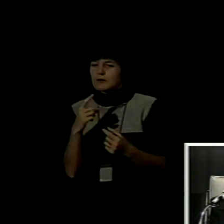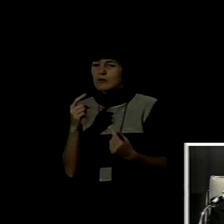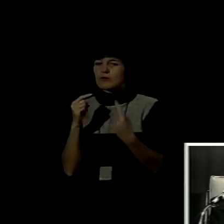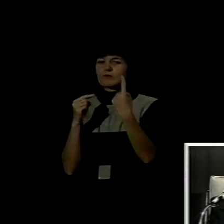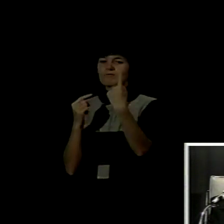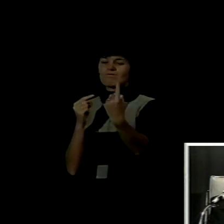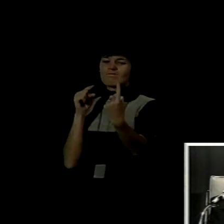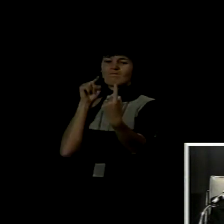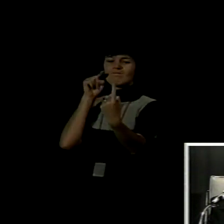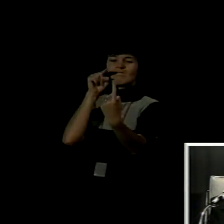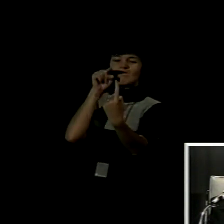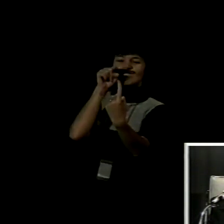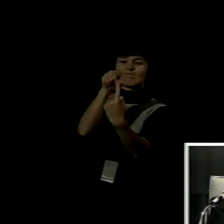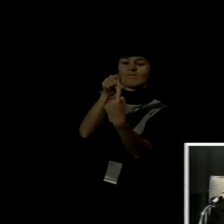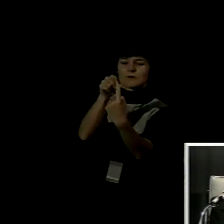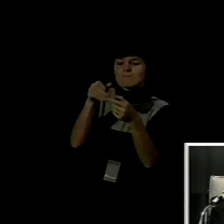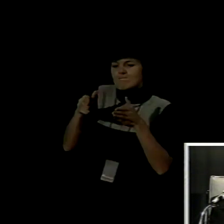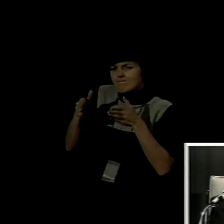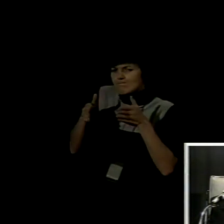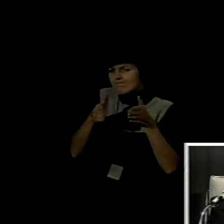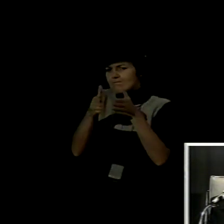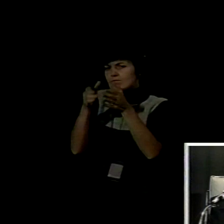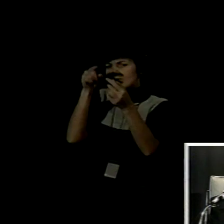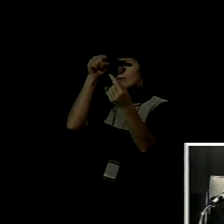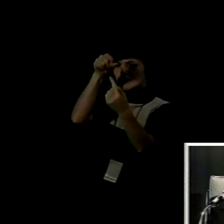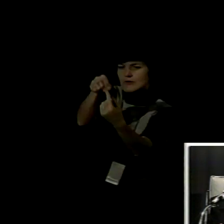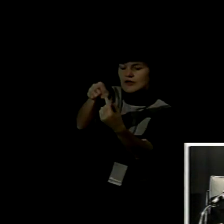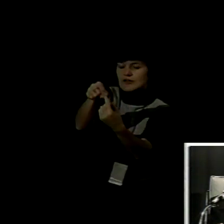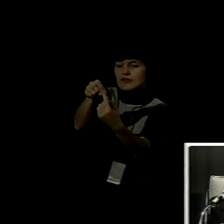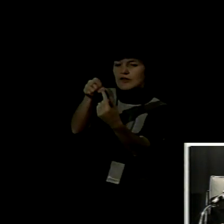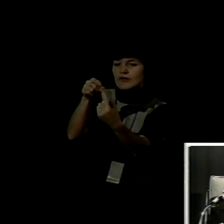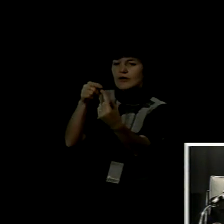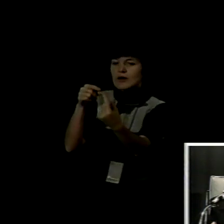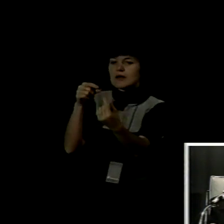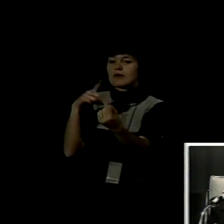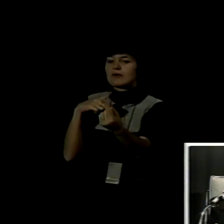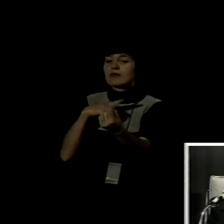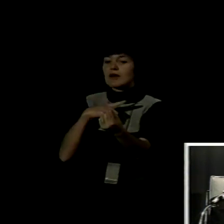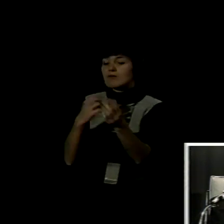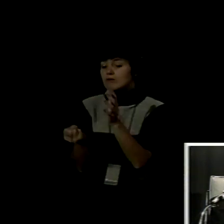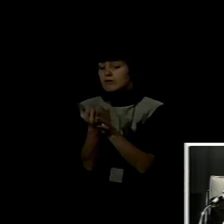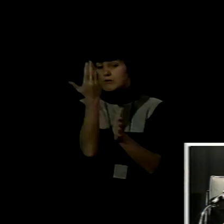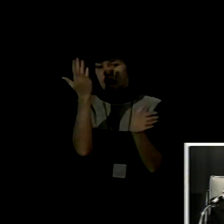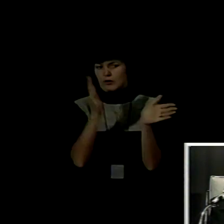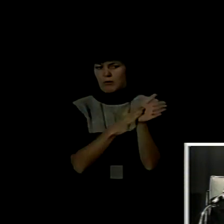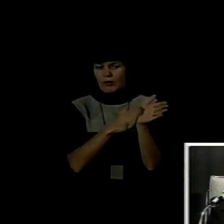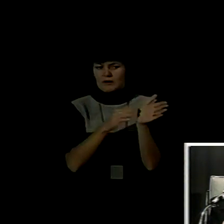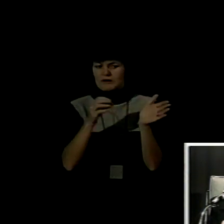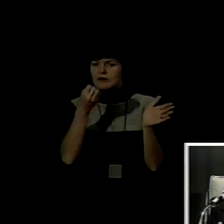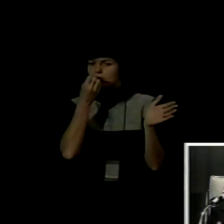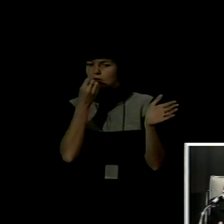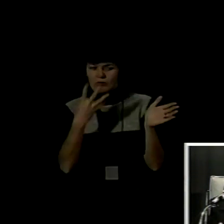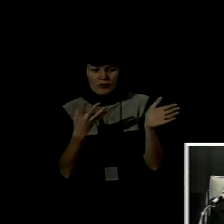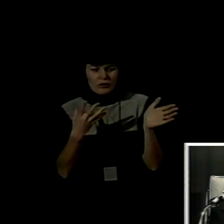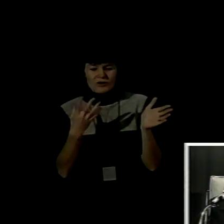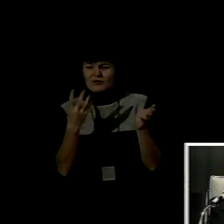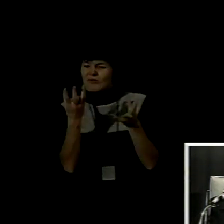pertinentes con una serie de elementos tales como la problematización de la realidad